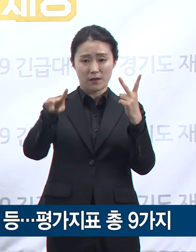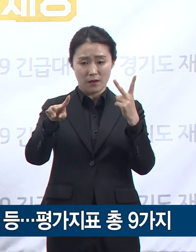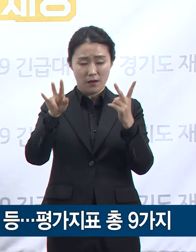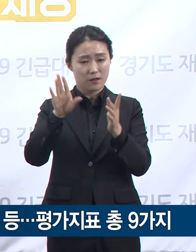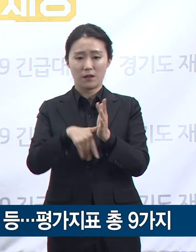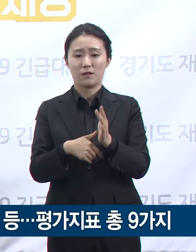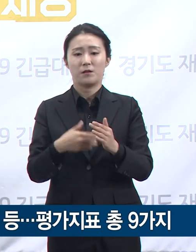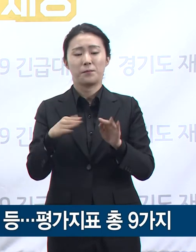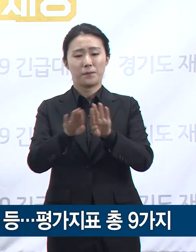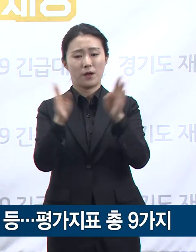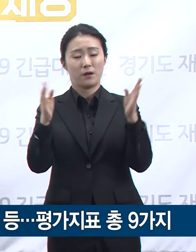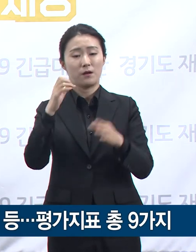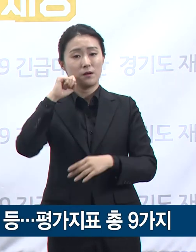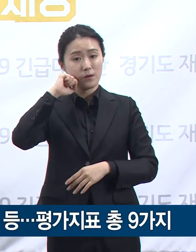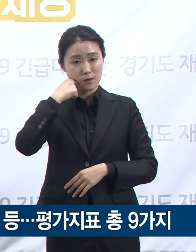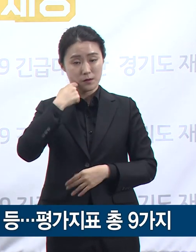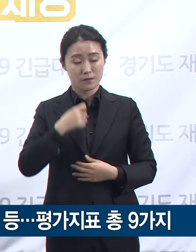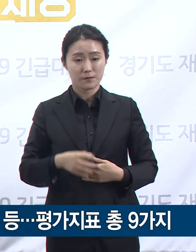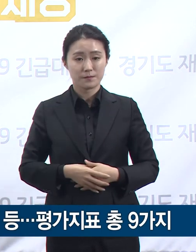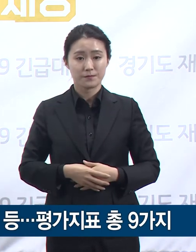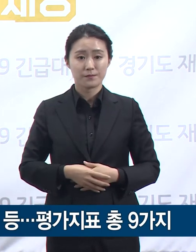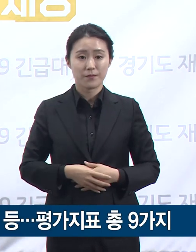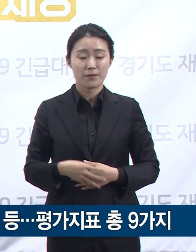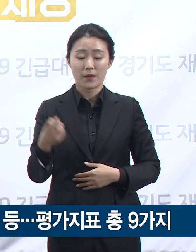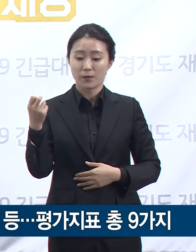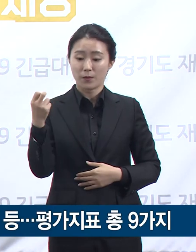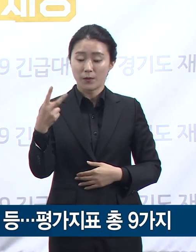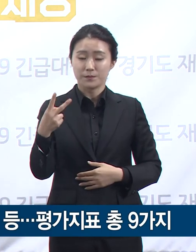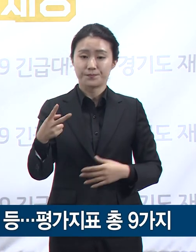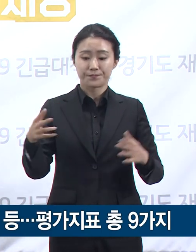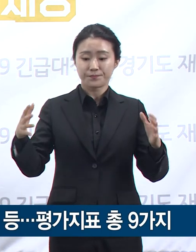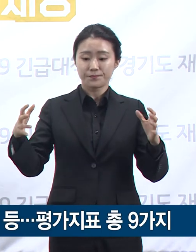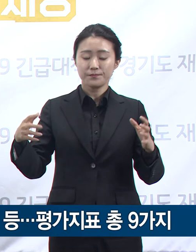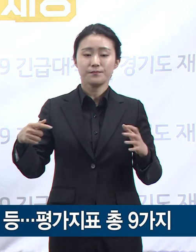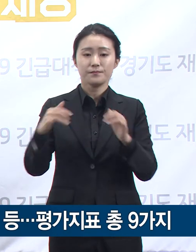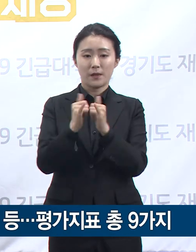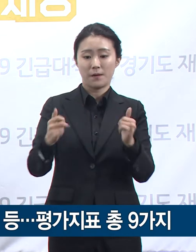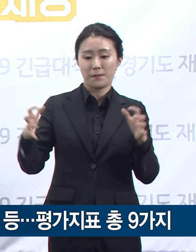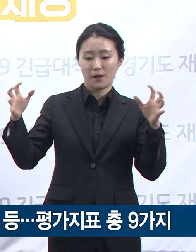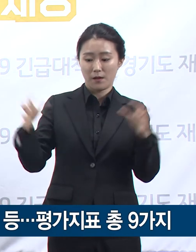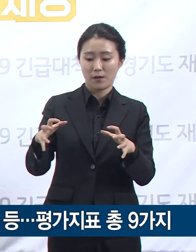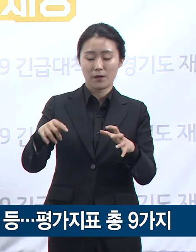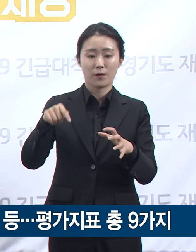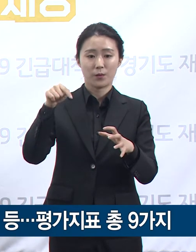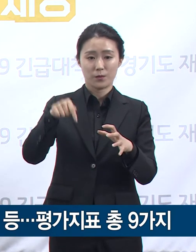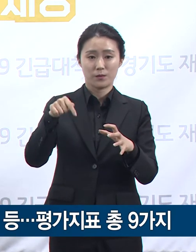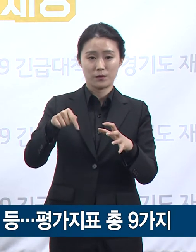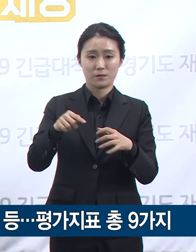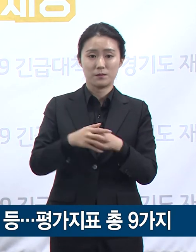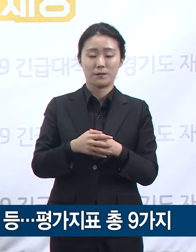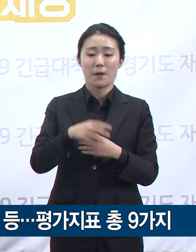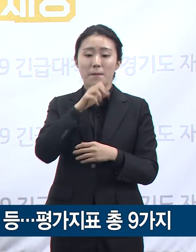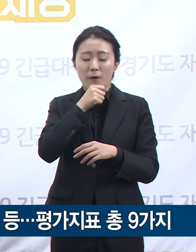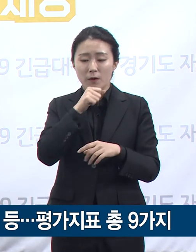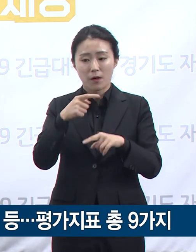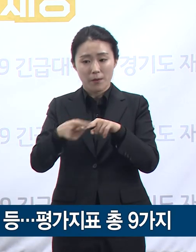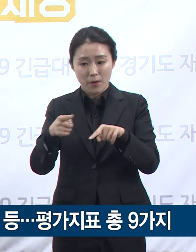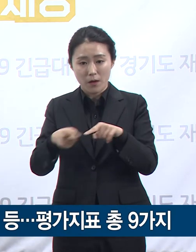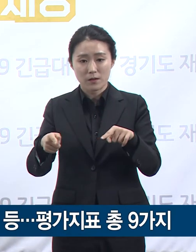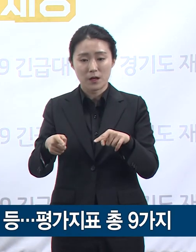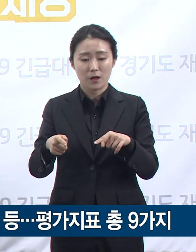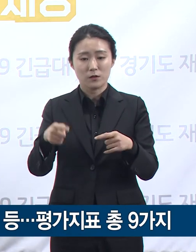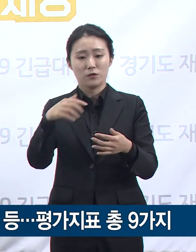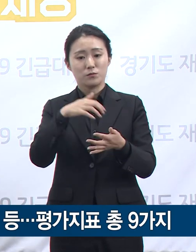총 9가지이며 밀폐성, 밀집성 등 정부의 고위험 시설 평가 지표 6가지와 집단 행사 방역 관리